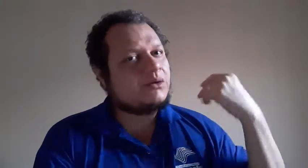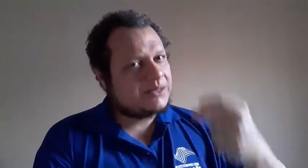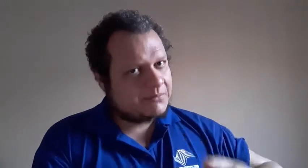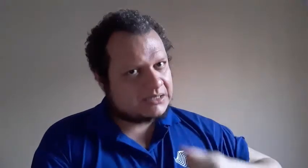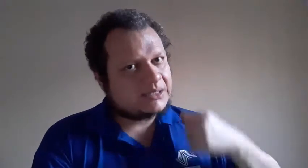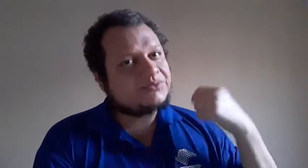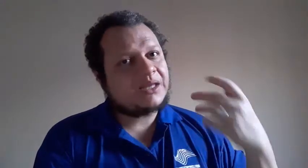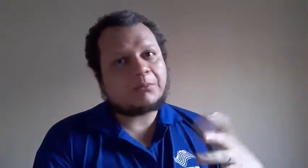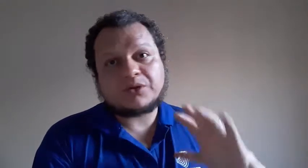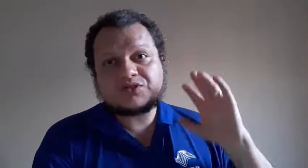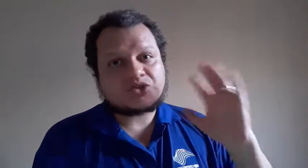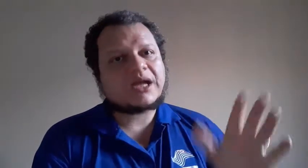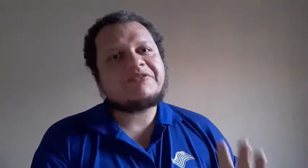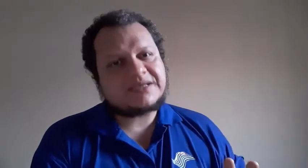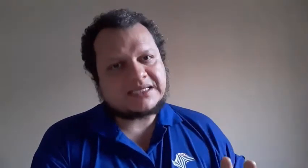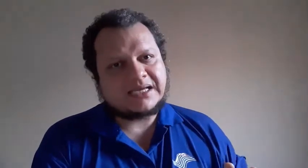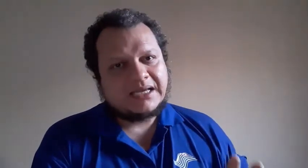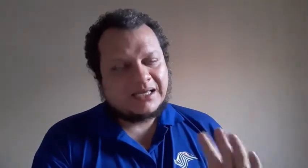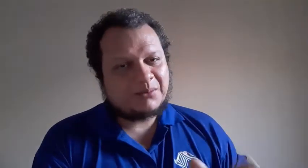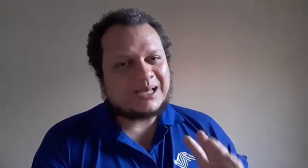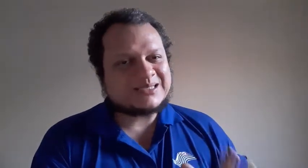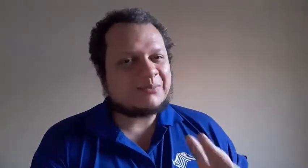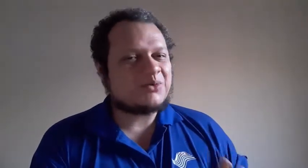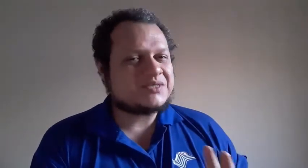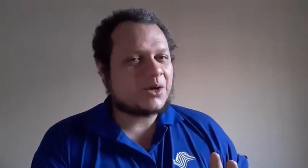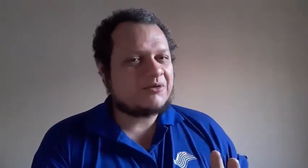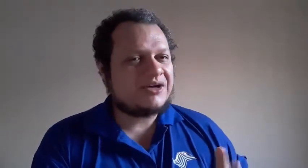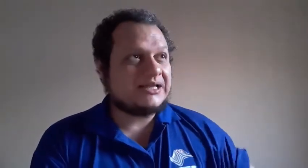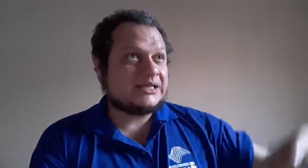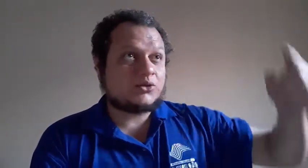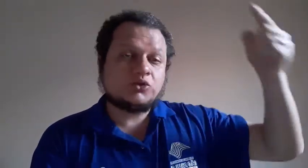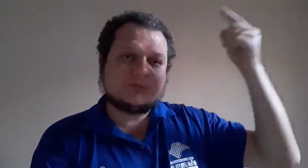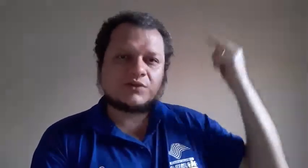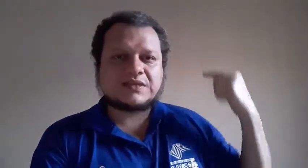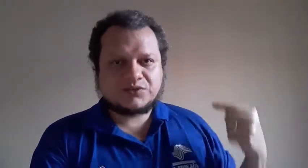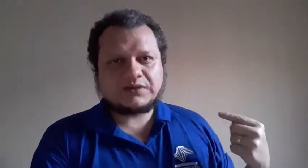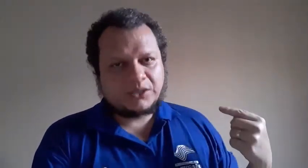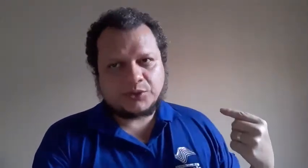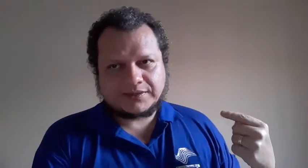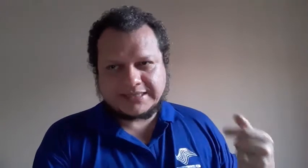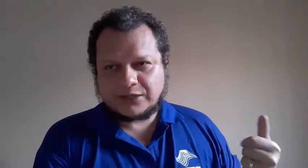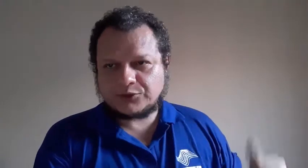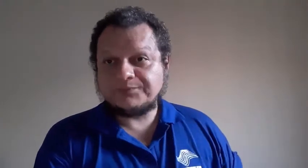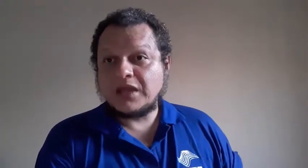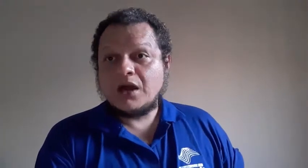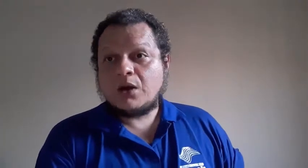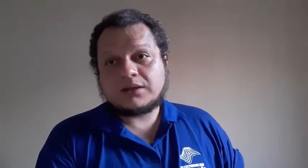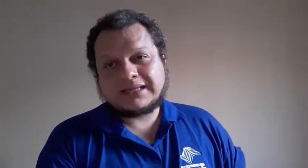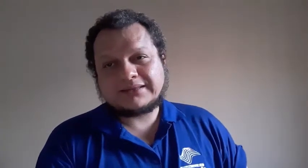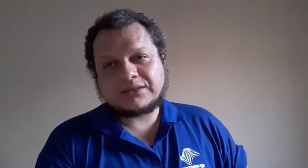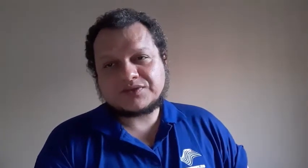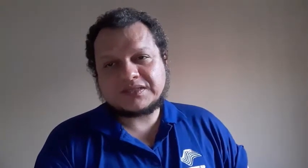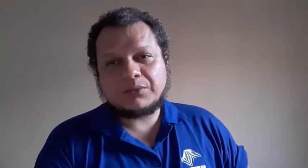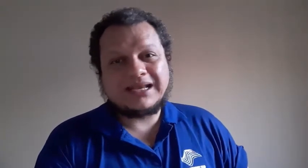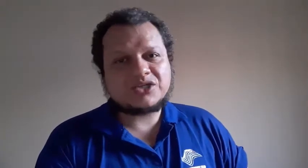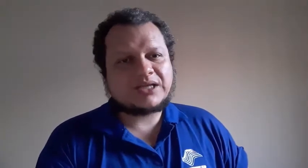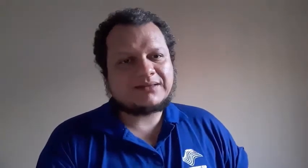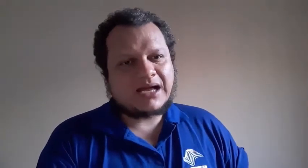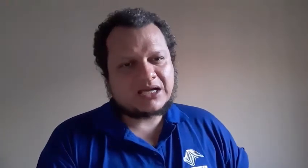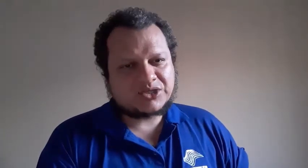demanda um tempo, não é só chegar e fazer. E balançar a mãozinha, como eu falei, tem todo um processo anterior, certo? Ó, tem tradução e legendagem